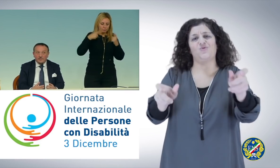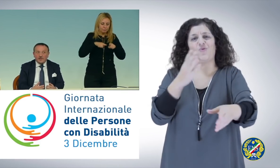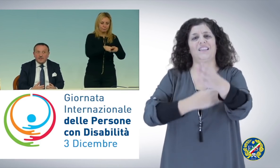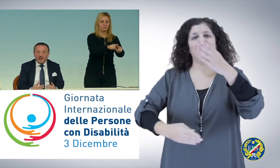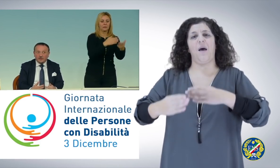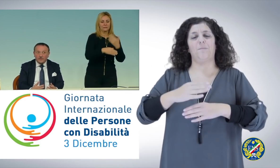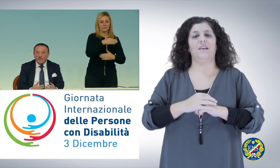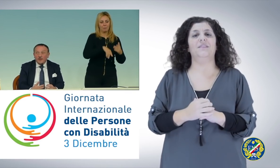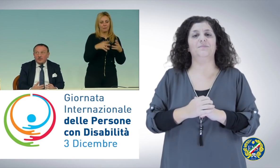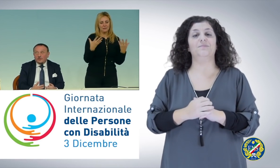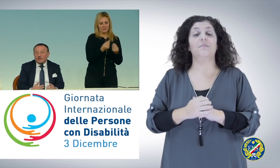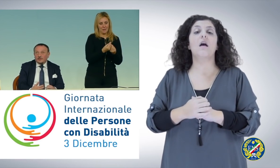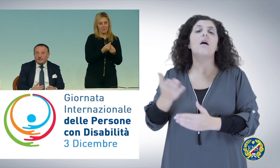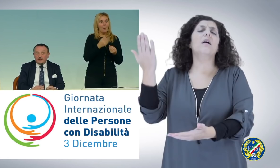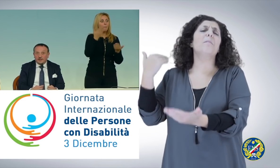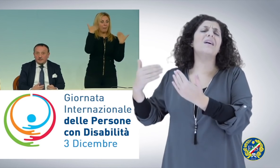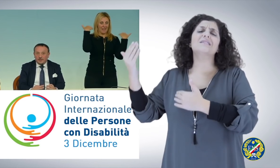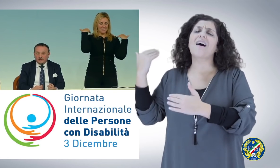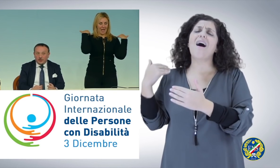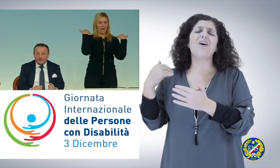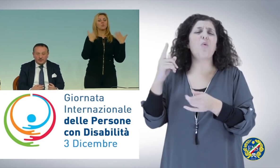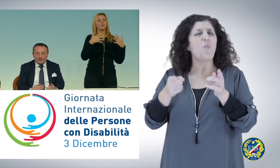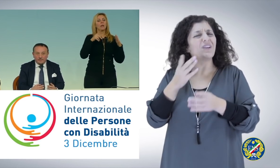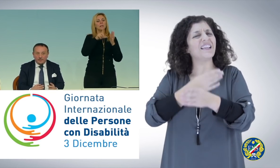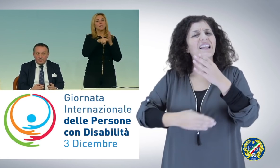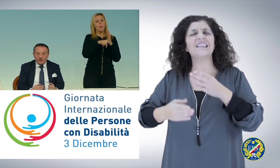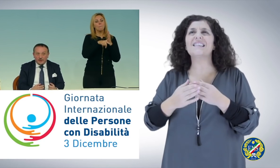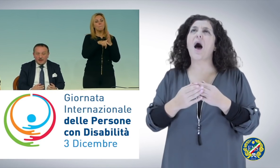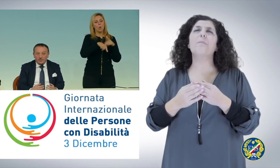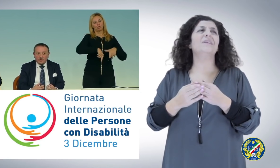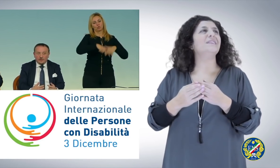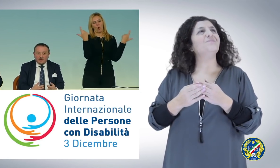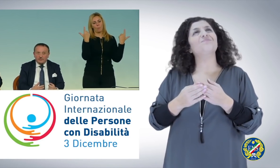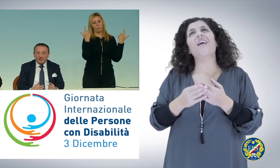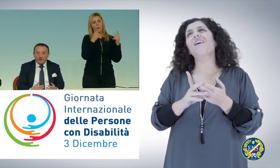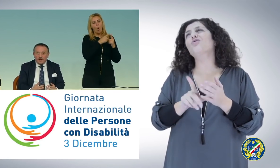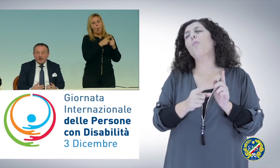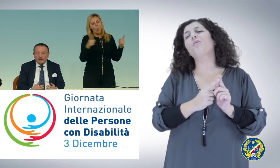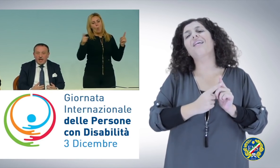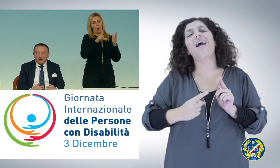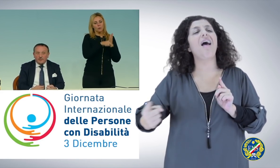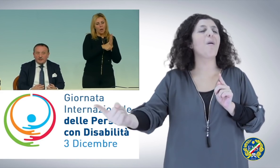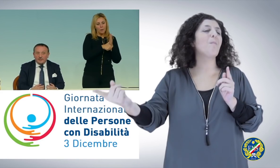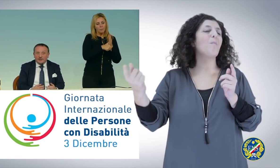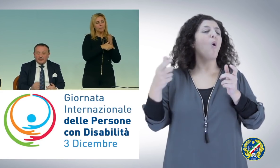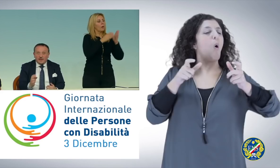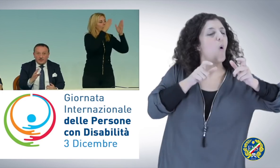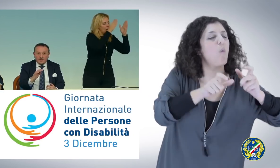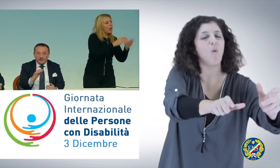che in passato sono state fatte per troppo tempo, a lungo tempo, a compartimenti stagni,